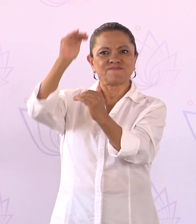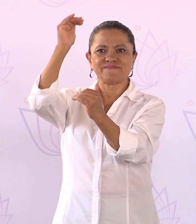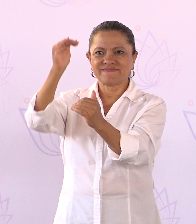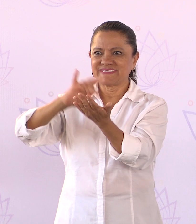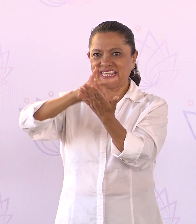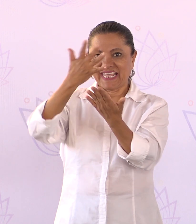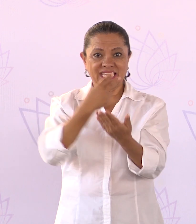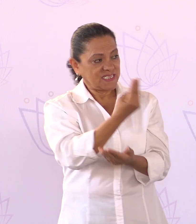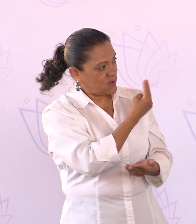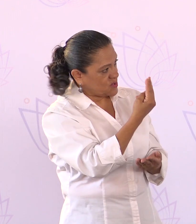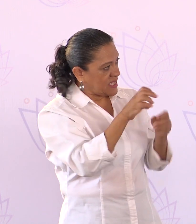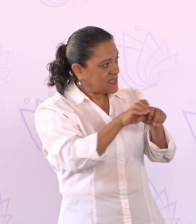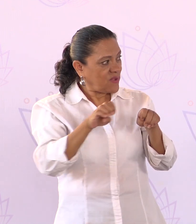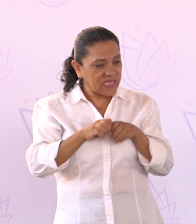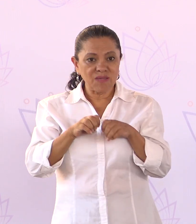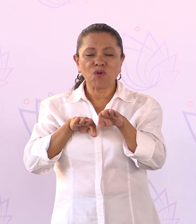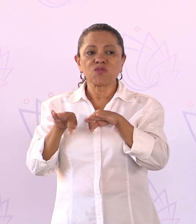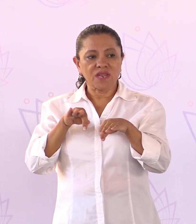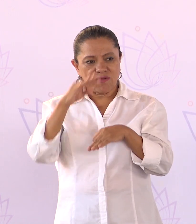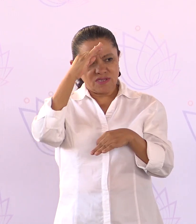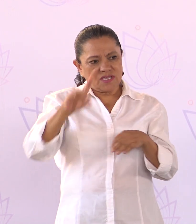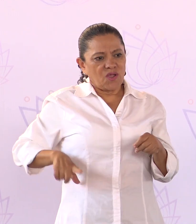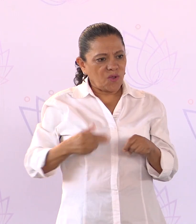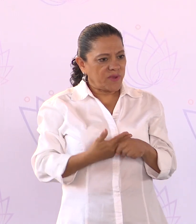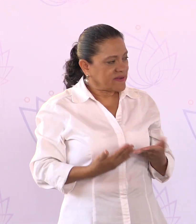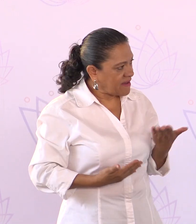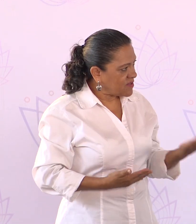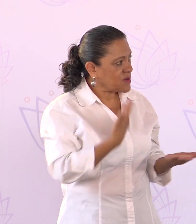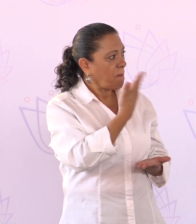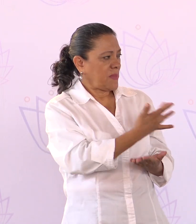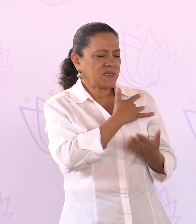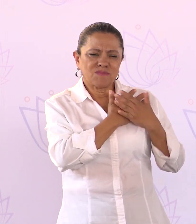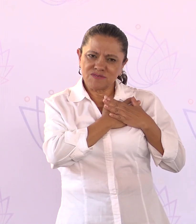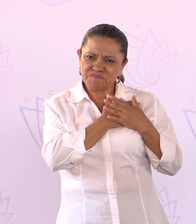Gracias a usted y a su equipo de trabajo. Señor Gobernador, le pedimos de todo corazón nos siga apoyando.